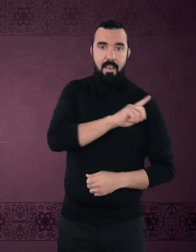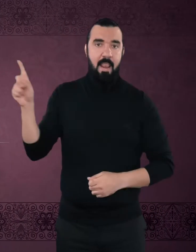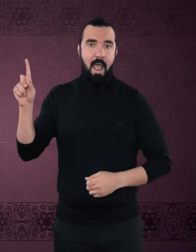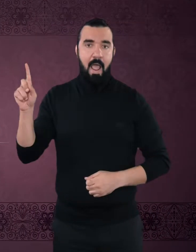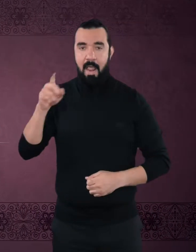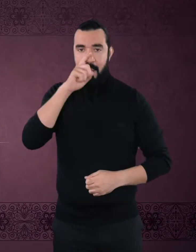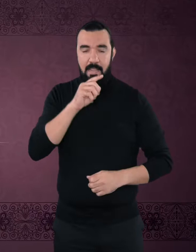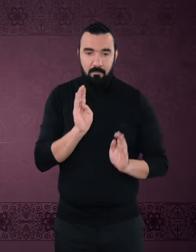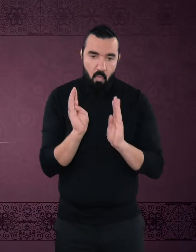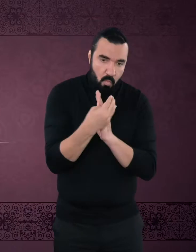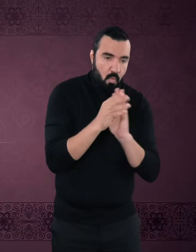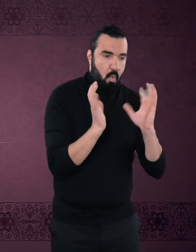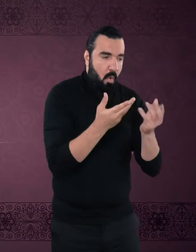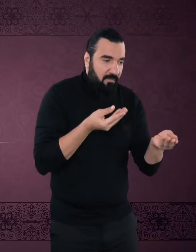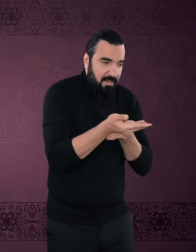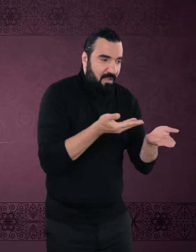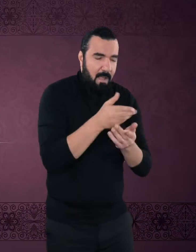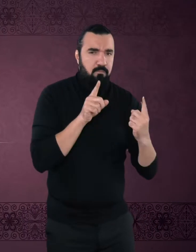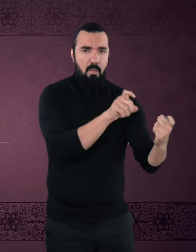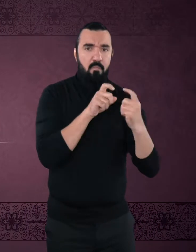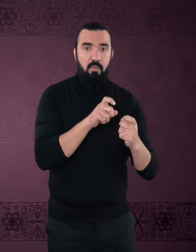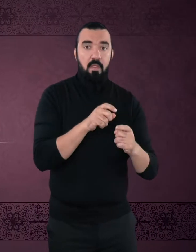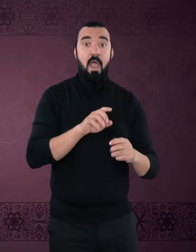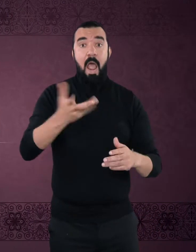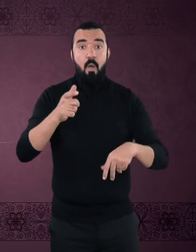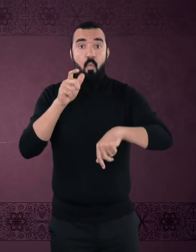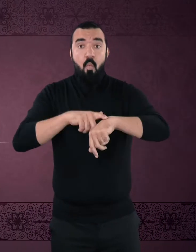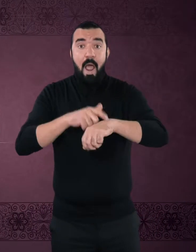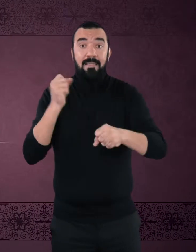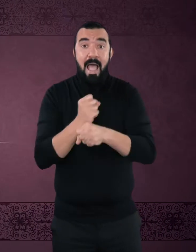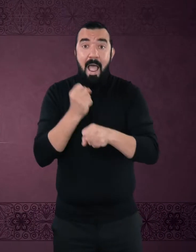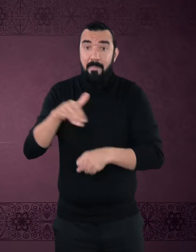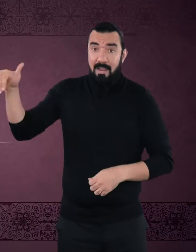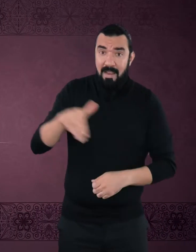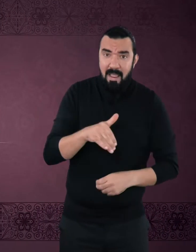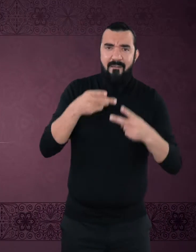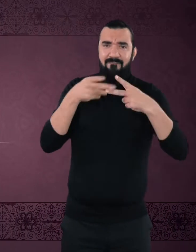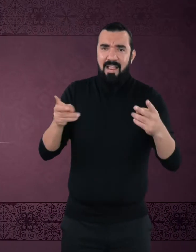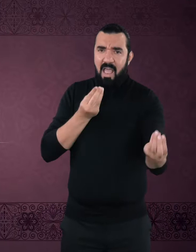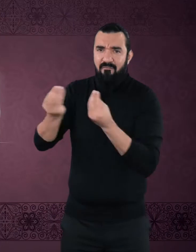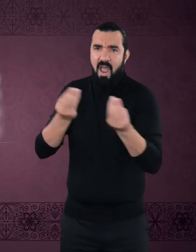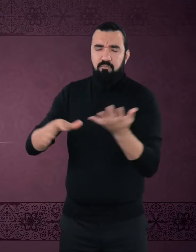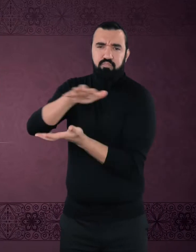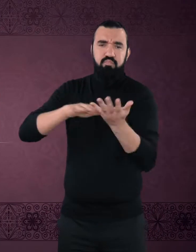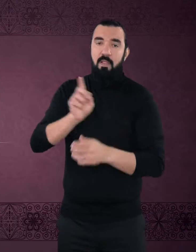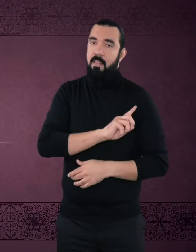العمل أو في لحظات انزعاجه وانشغاله أربعة